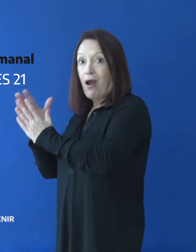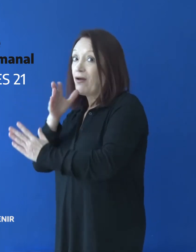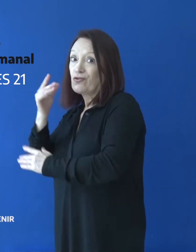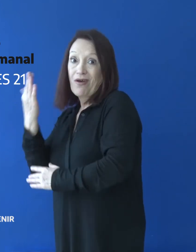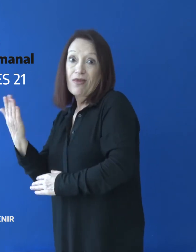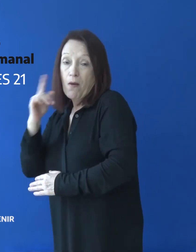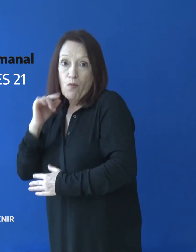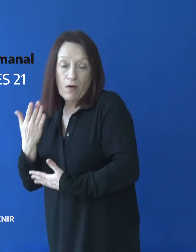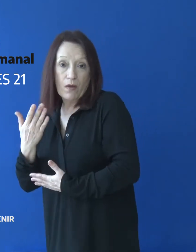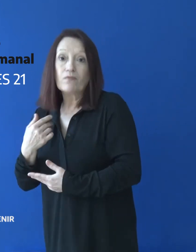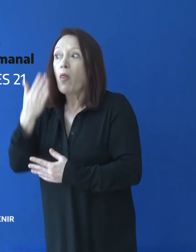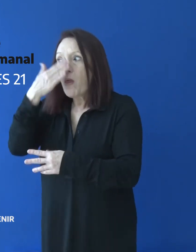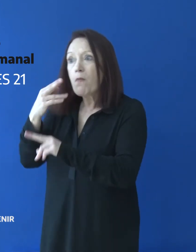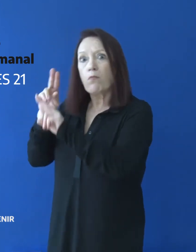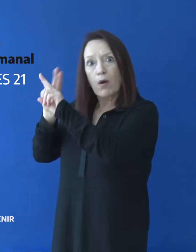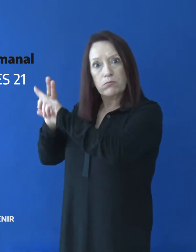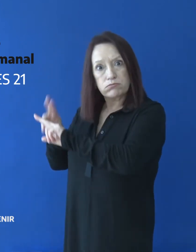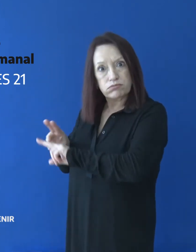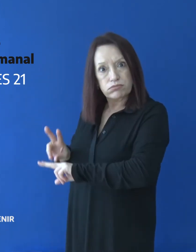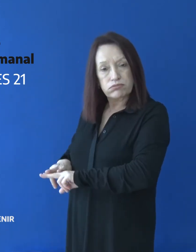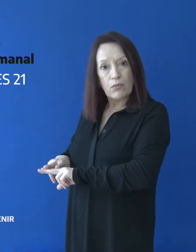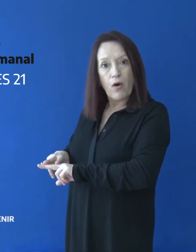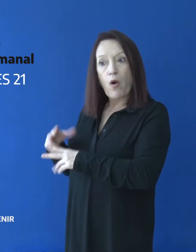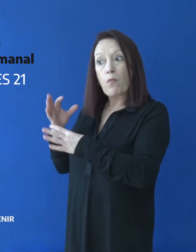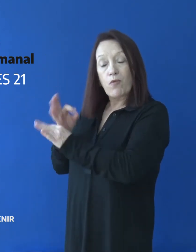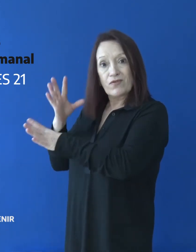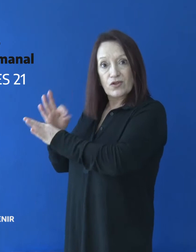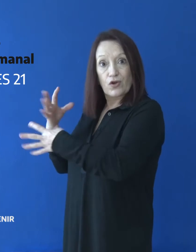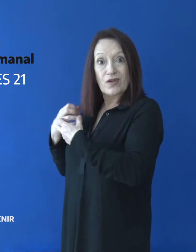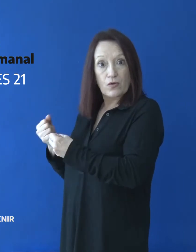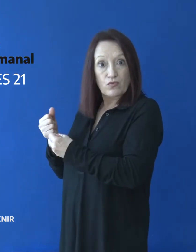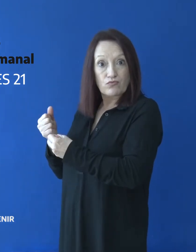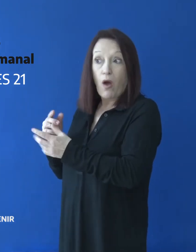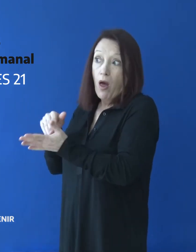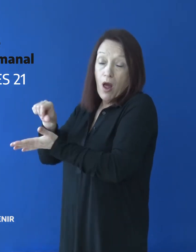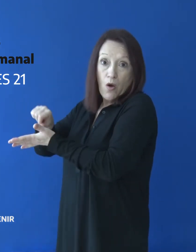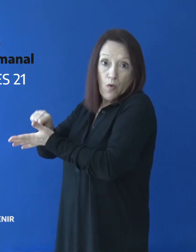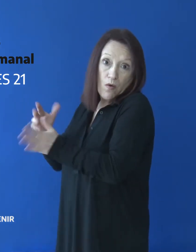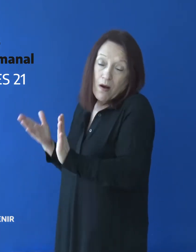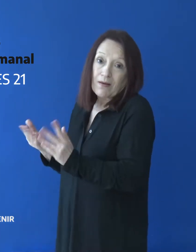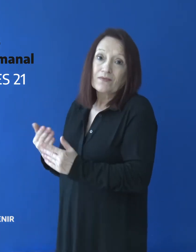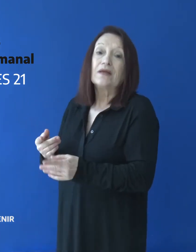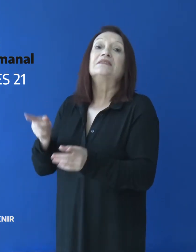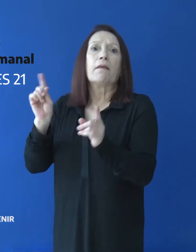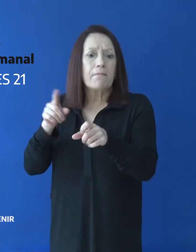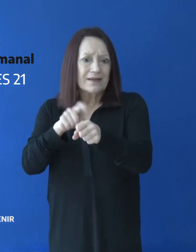control de este requerimiento se hará en articulación con los COE locales. Además, deberán presentar PCR